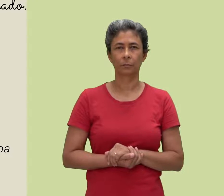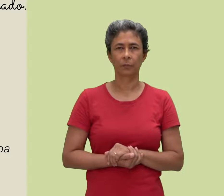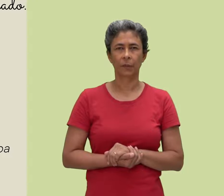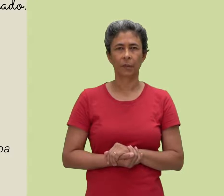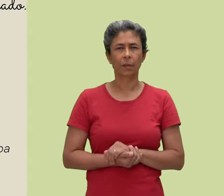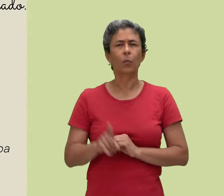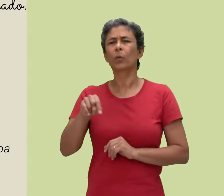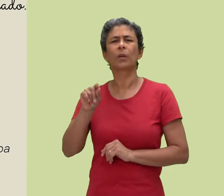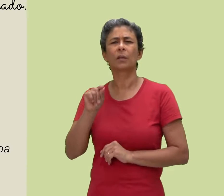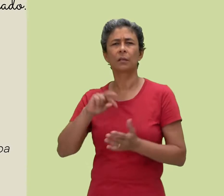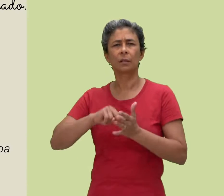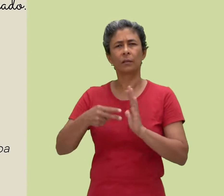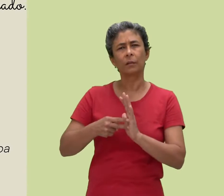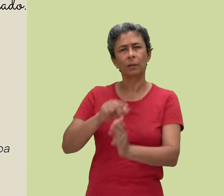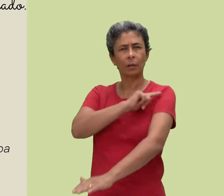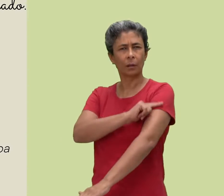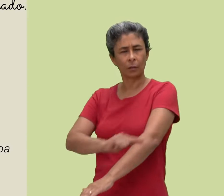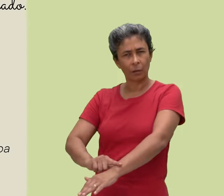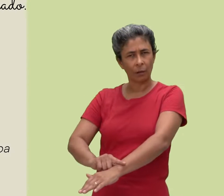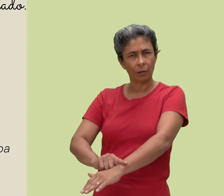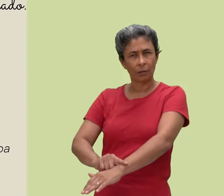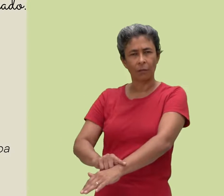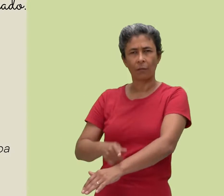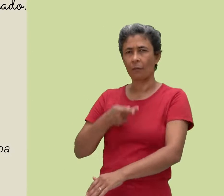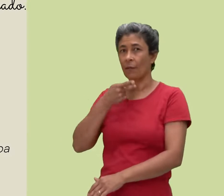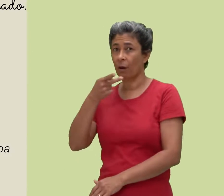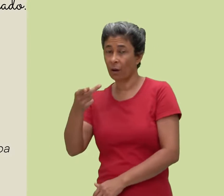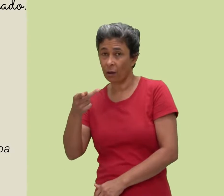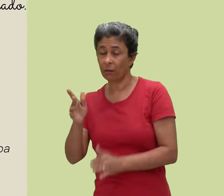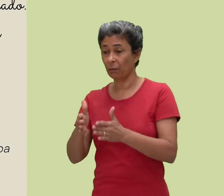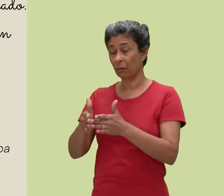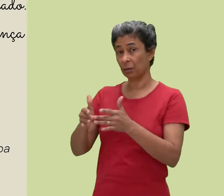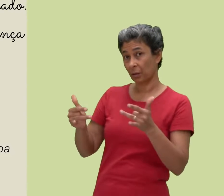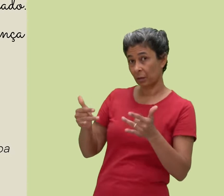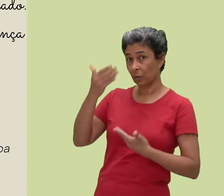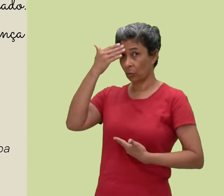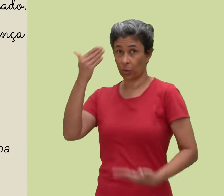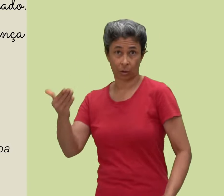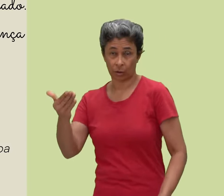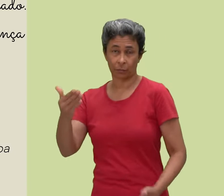E ser educado não é falar licença e obrigado.